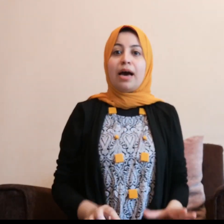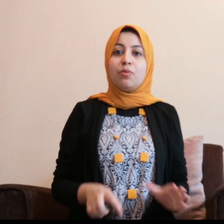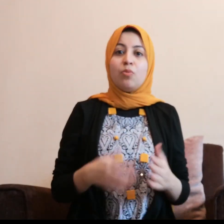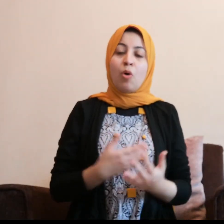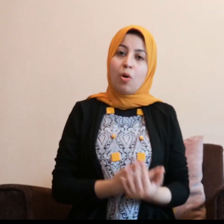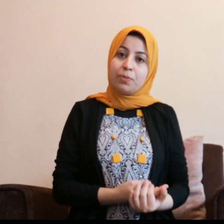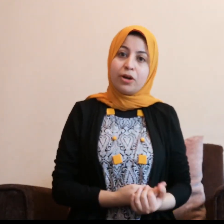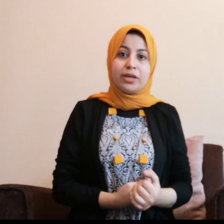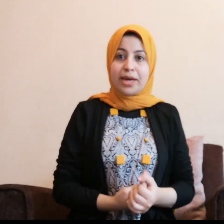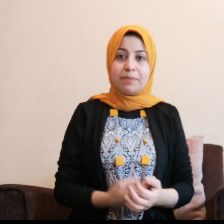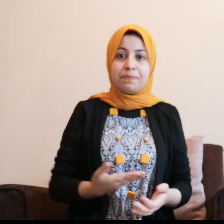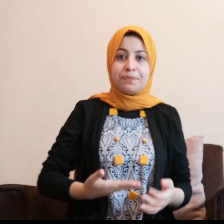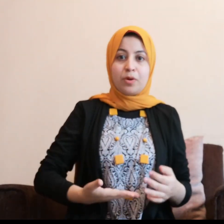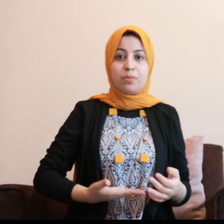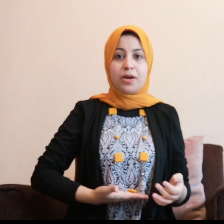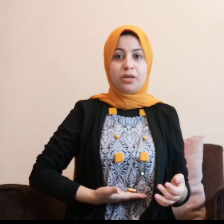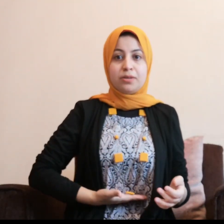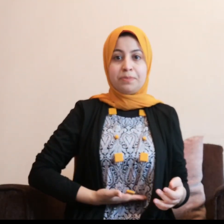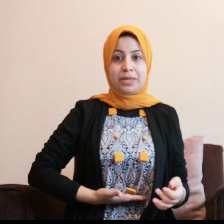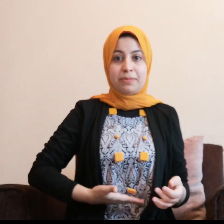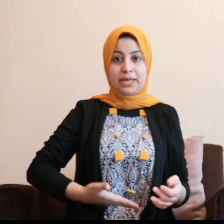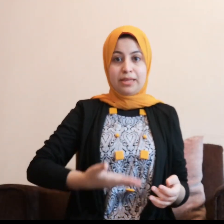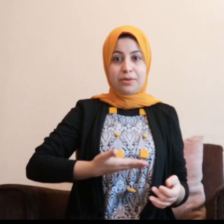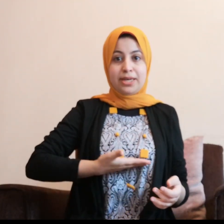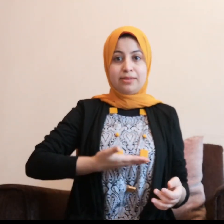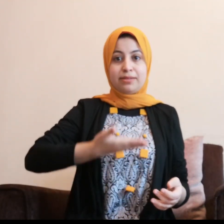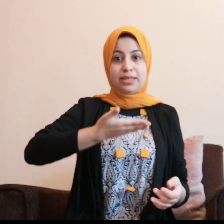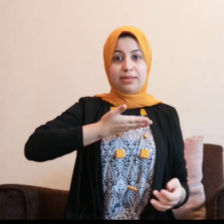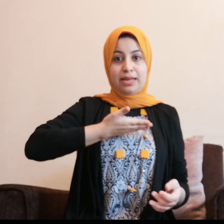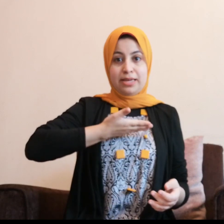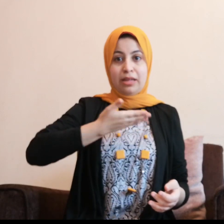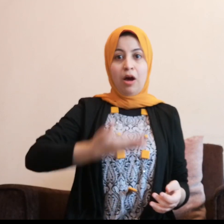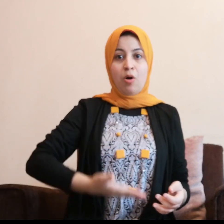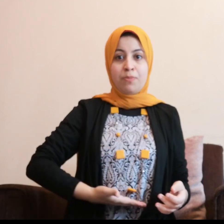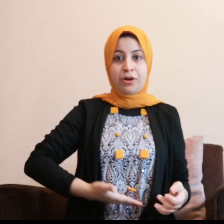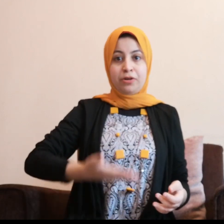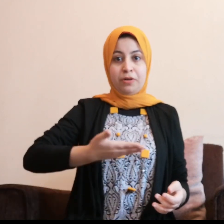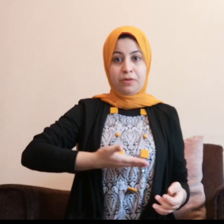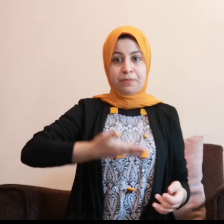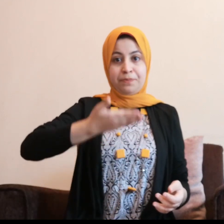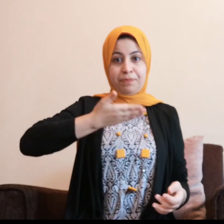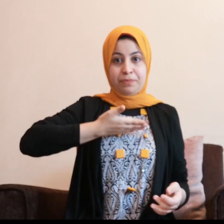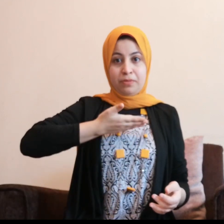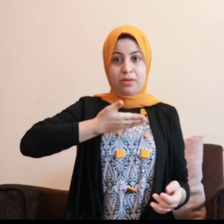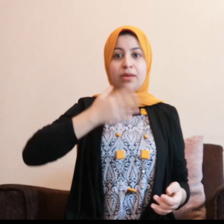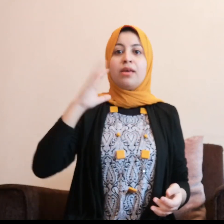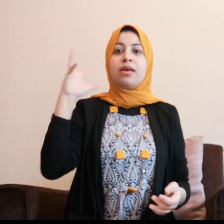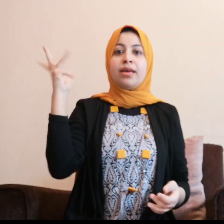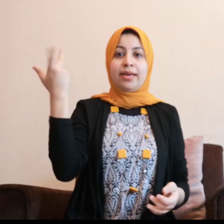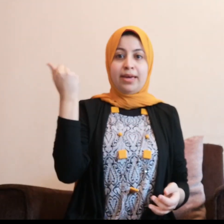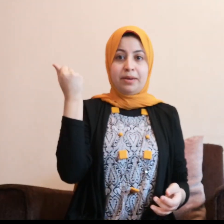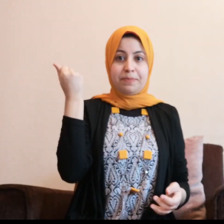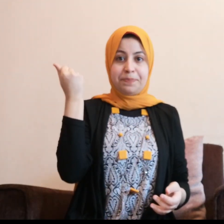سنة كام عمرك بنعمل كده واحد اتنين تلاته عمرك كام